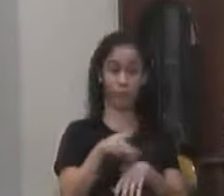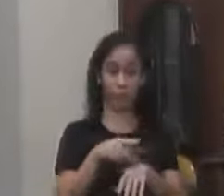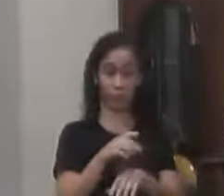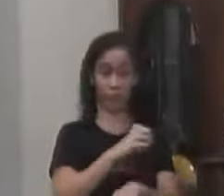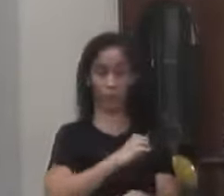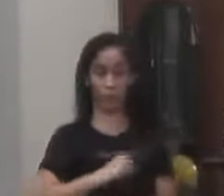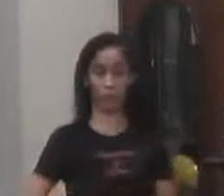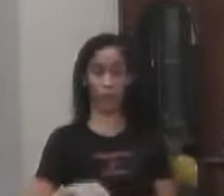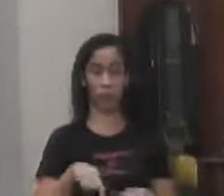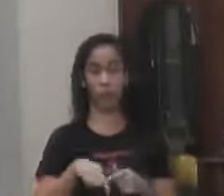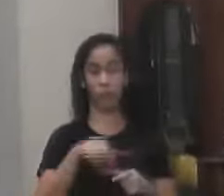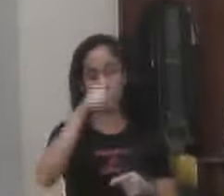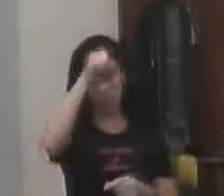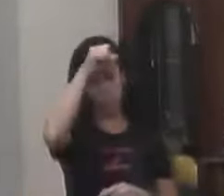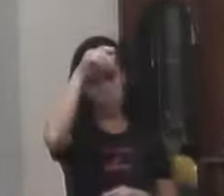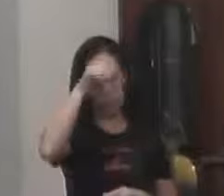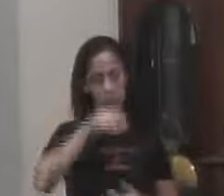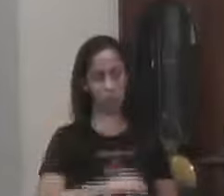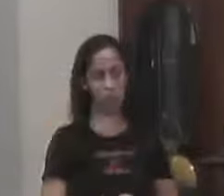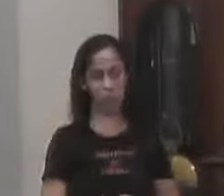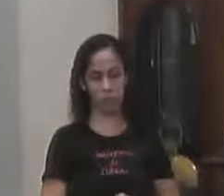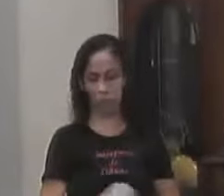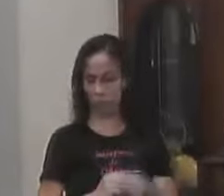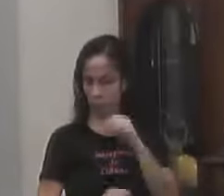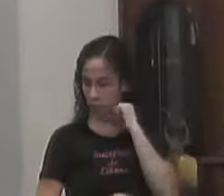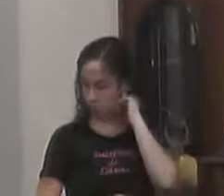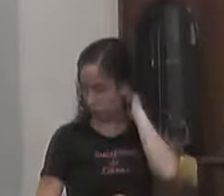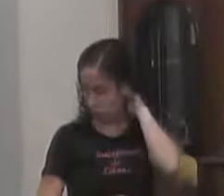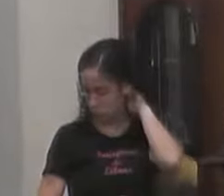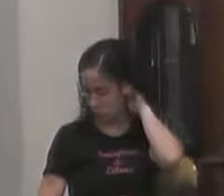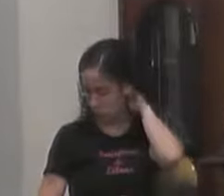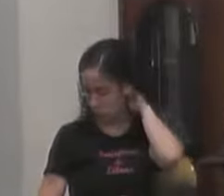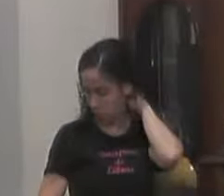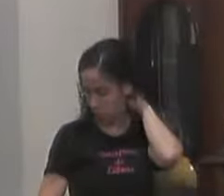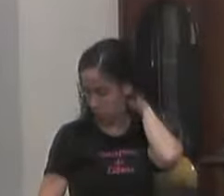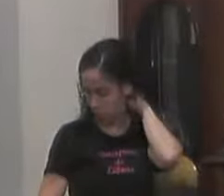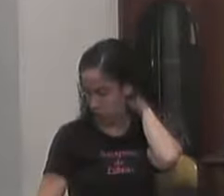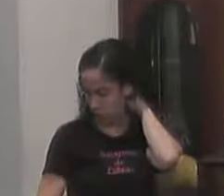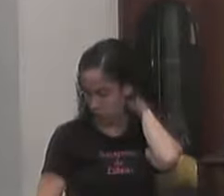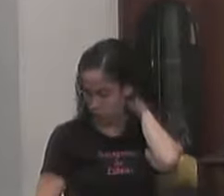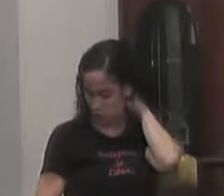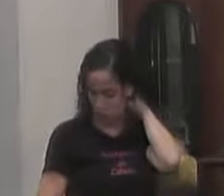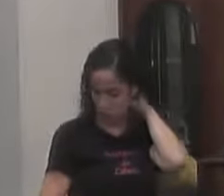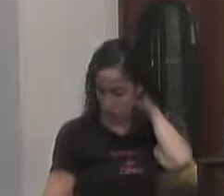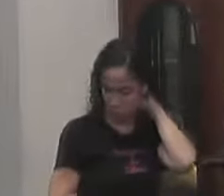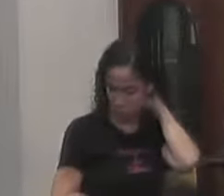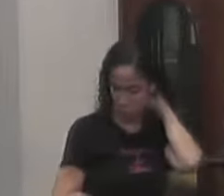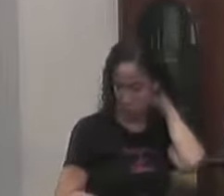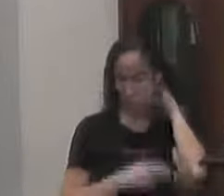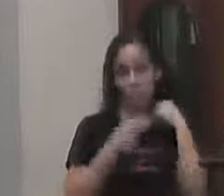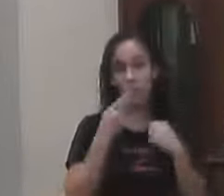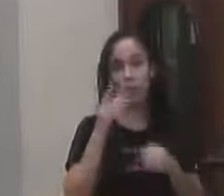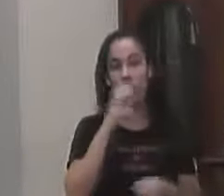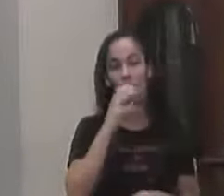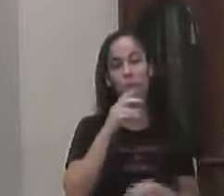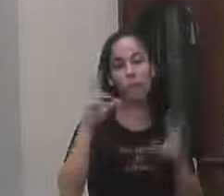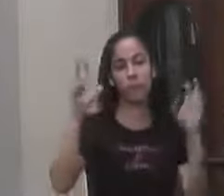estado E também Lamentavelmente No nosso município Eu Eu vou comentar Rápido